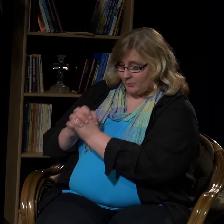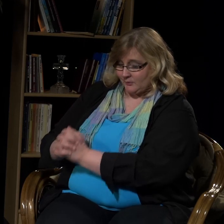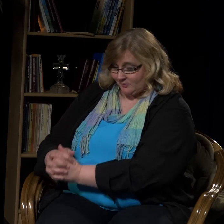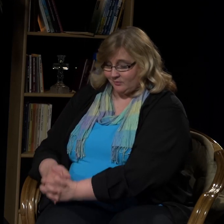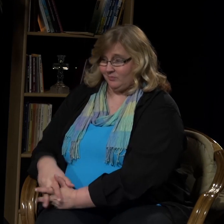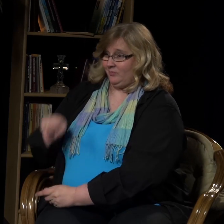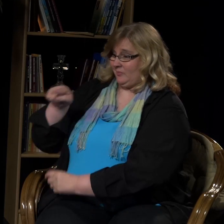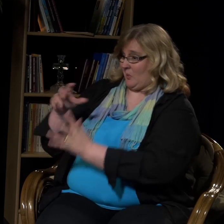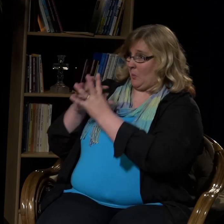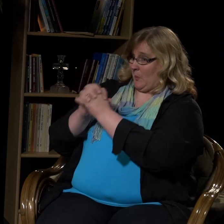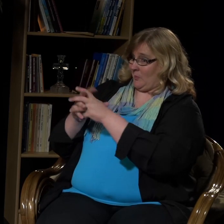Miksi meidän pitäisi rukoilla?